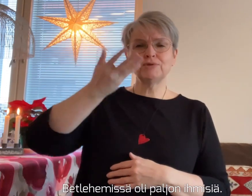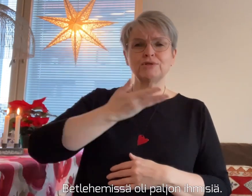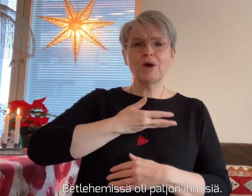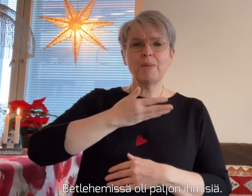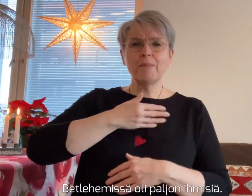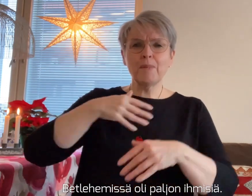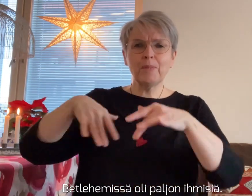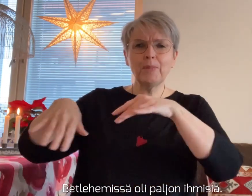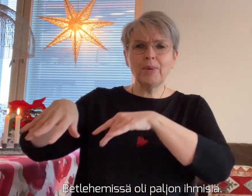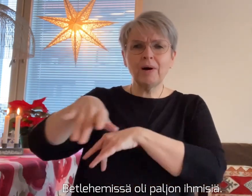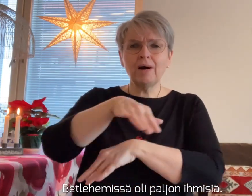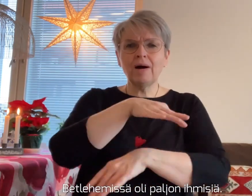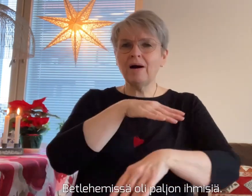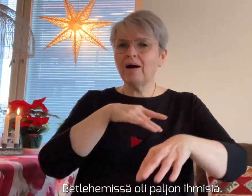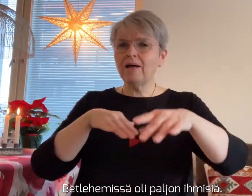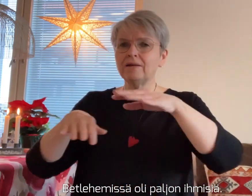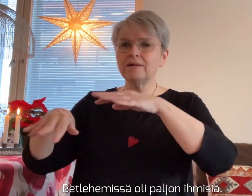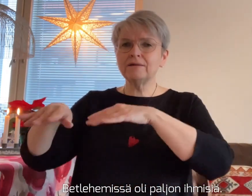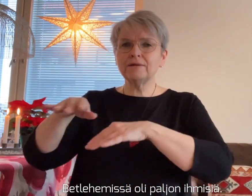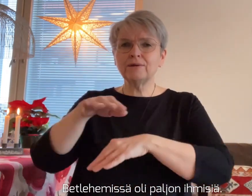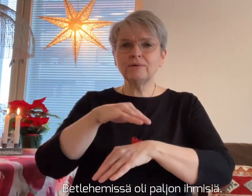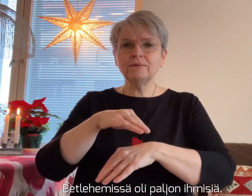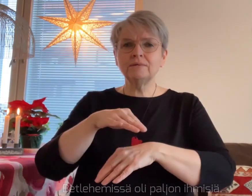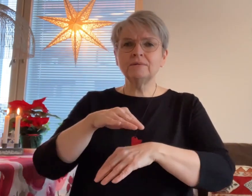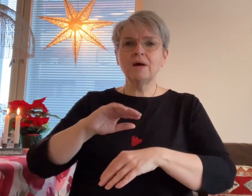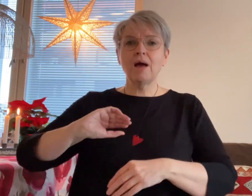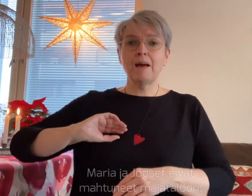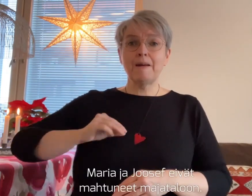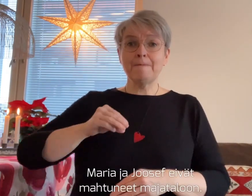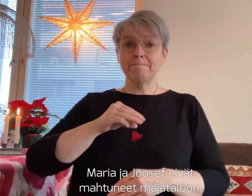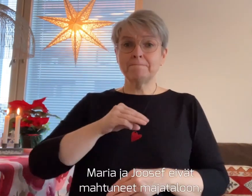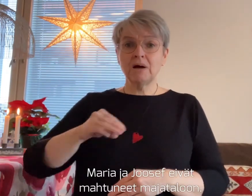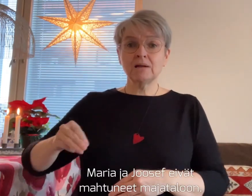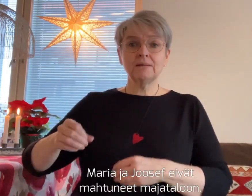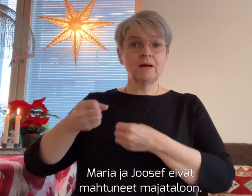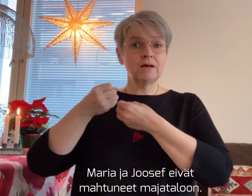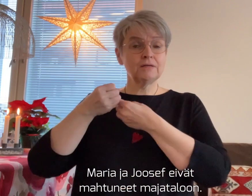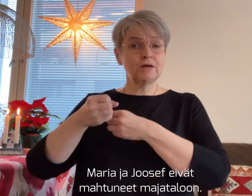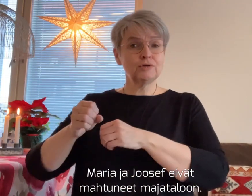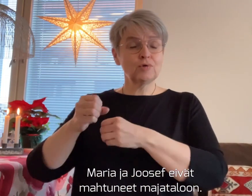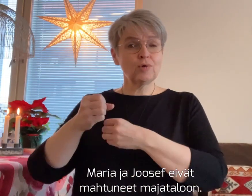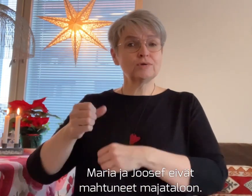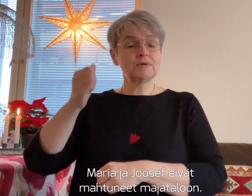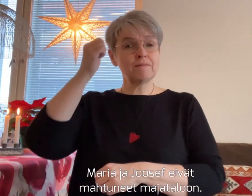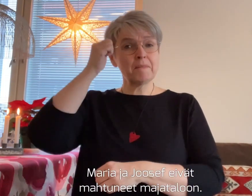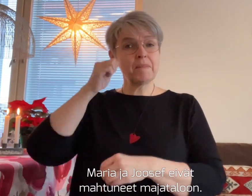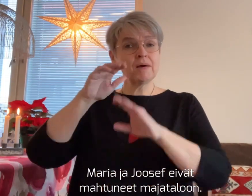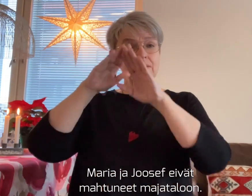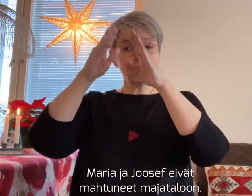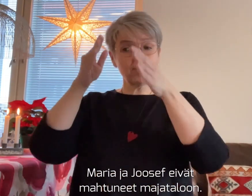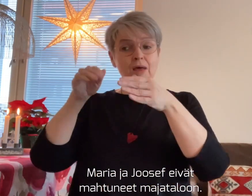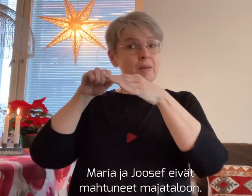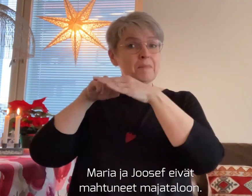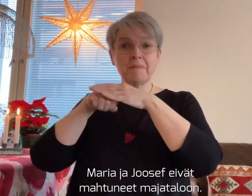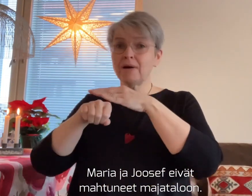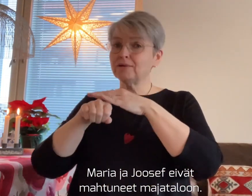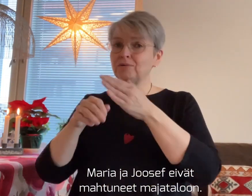Bethlehemissä oli paljon ihmisiä. Maria ja Joosef eivät